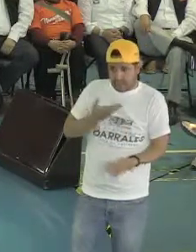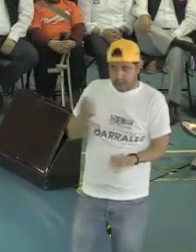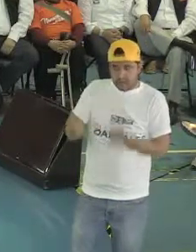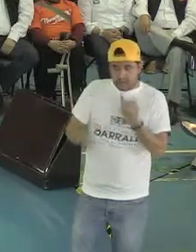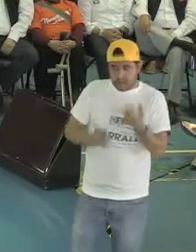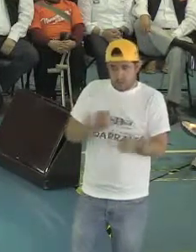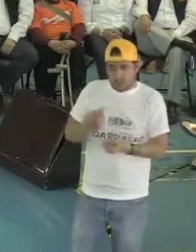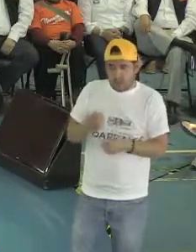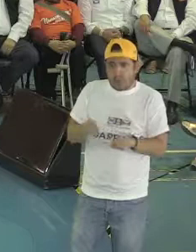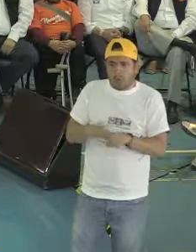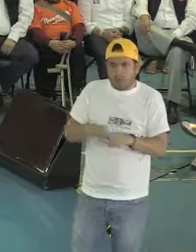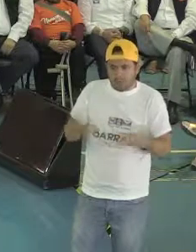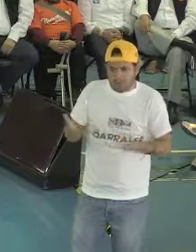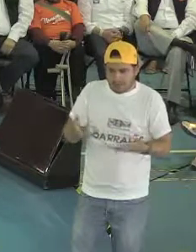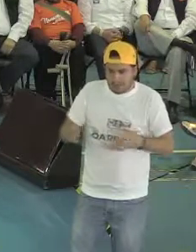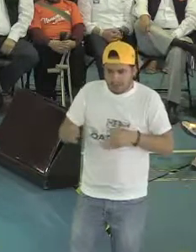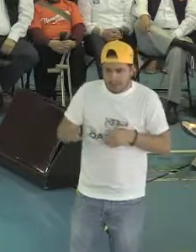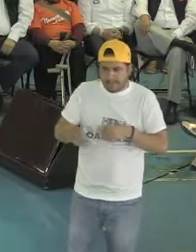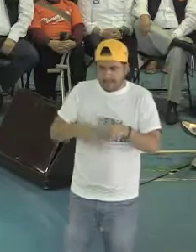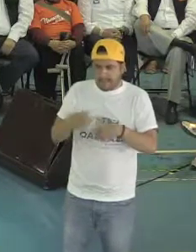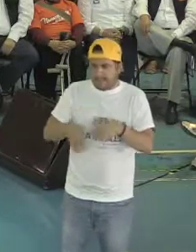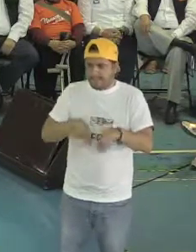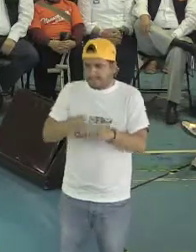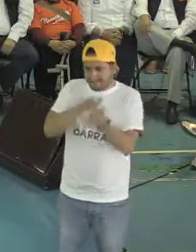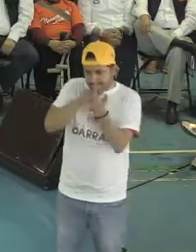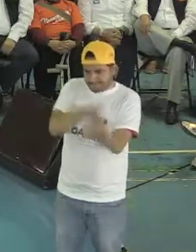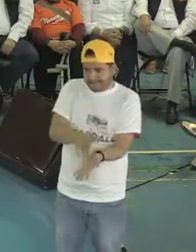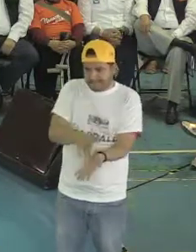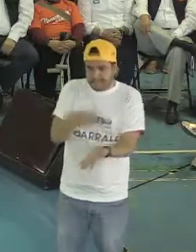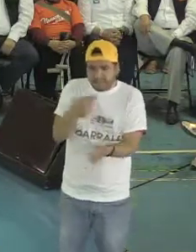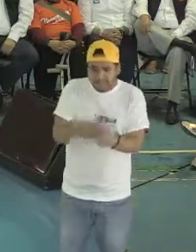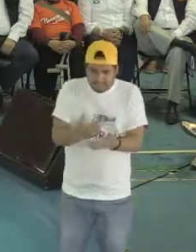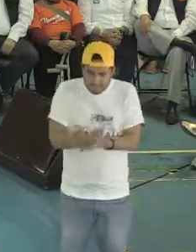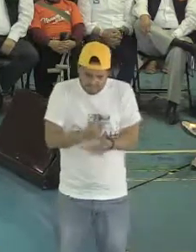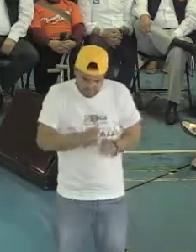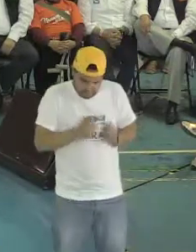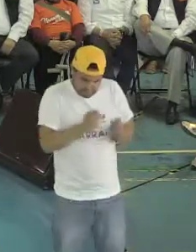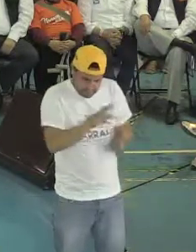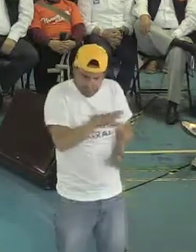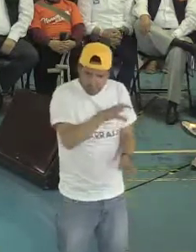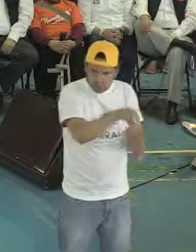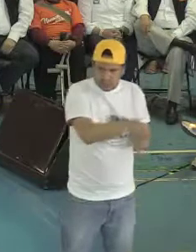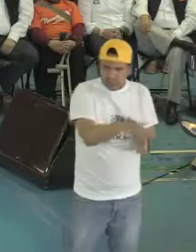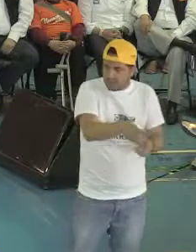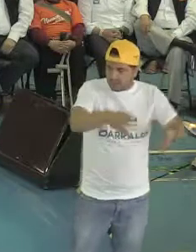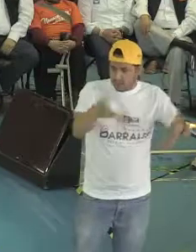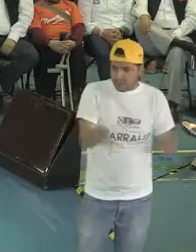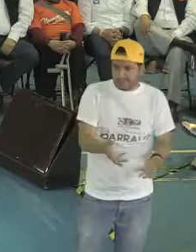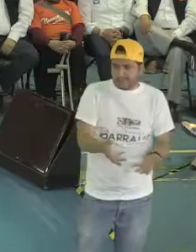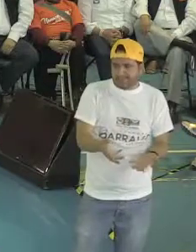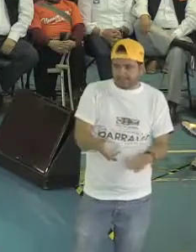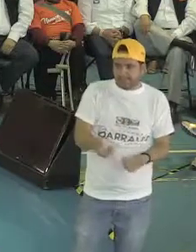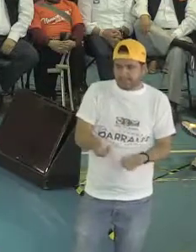vamos a apoyar? ¿Cómo les vamos a garantizar esa inclusión en la ciudad? ¿Cómo garantizamos que esta sea